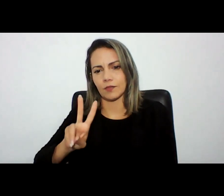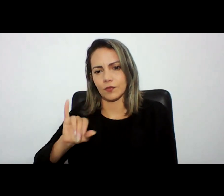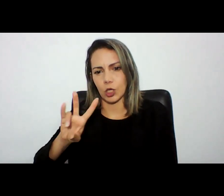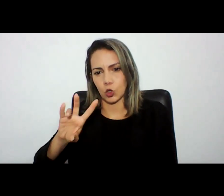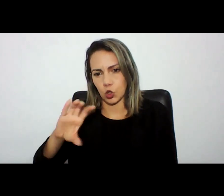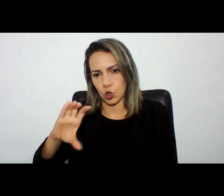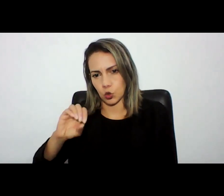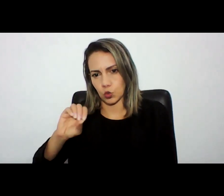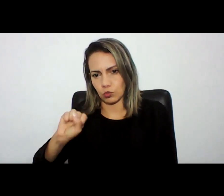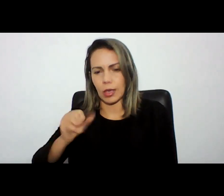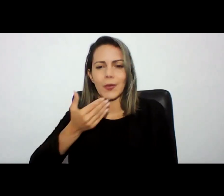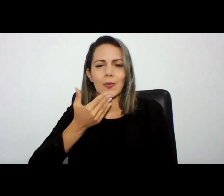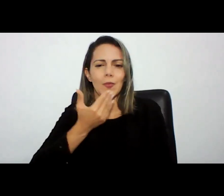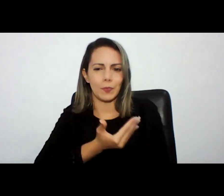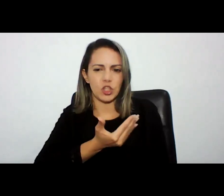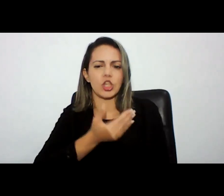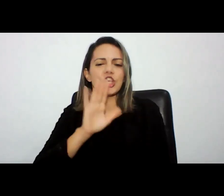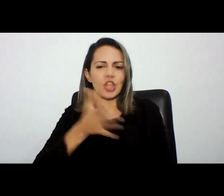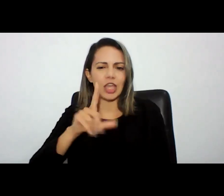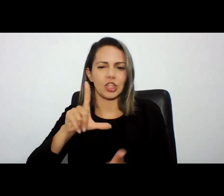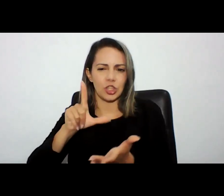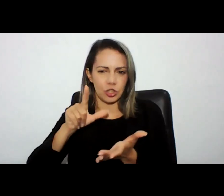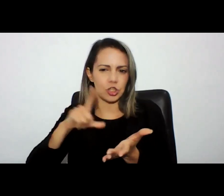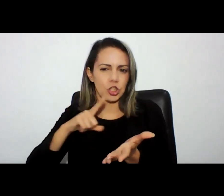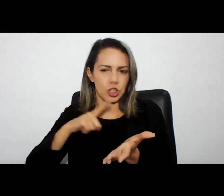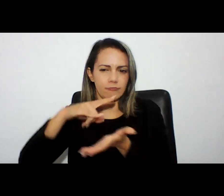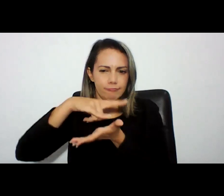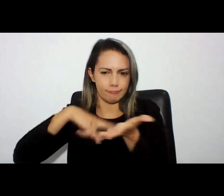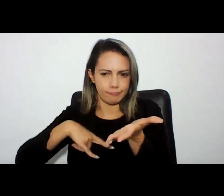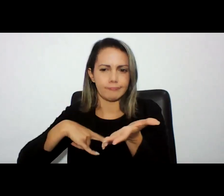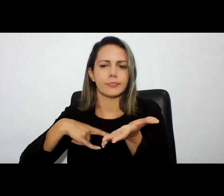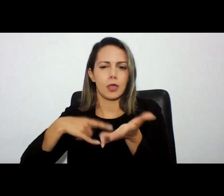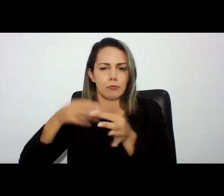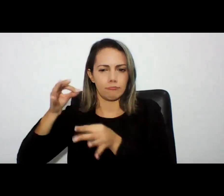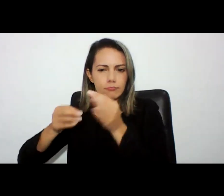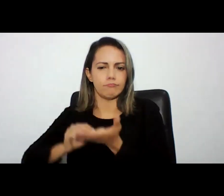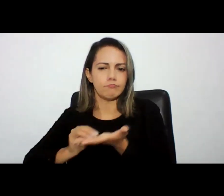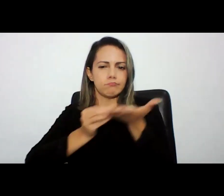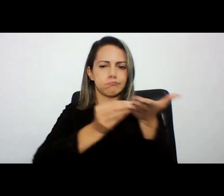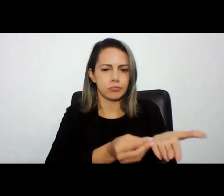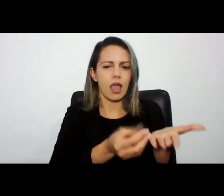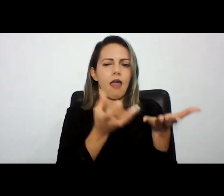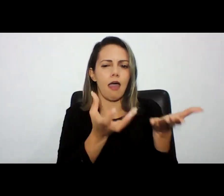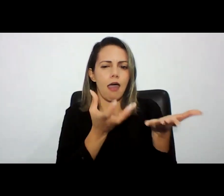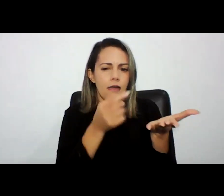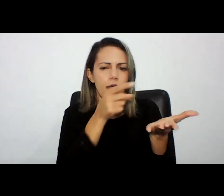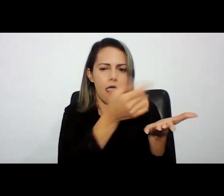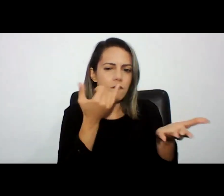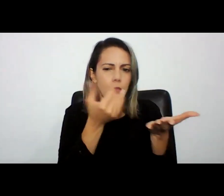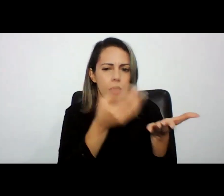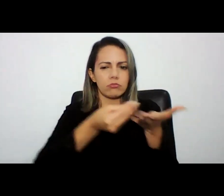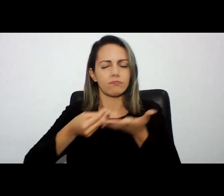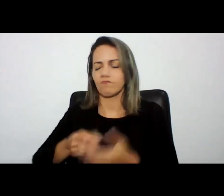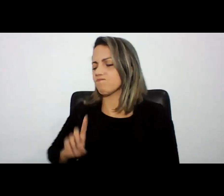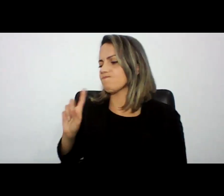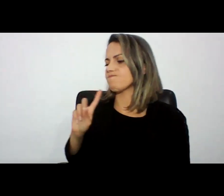aquela informação não era adequada para o deslinde das investigações então ele lá no julgamento